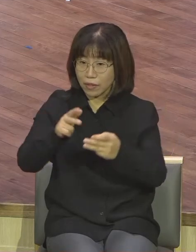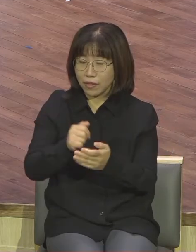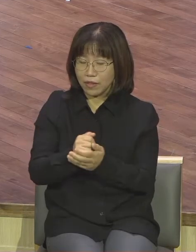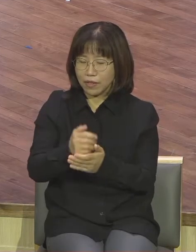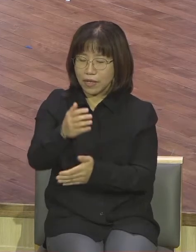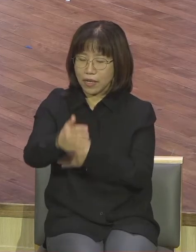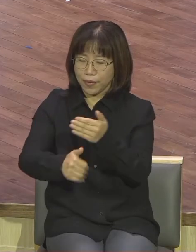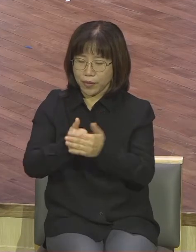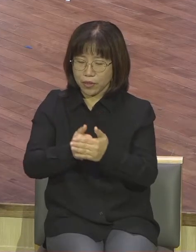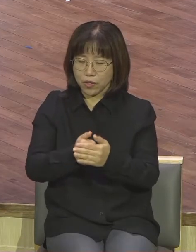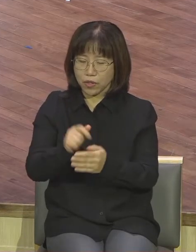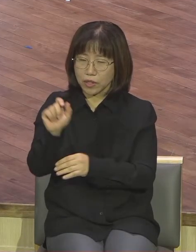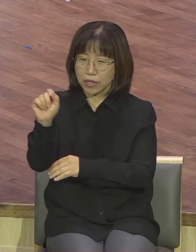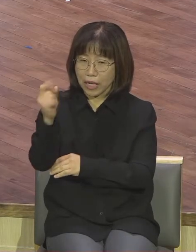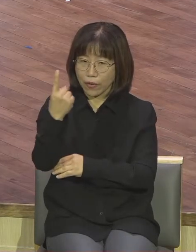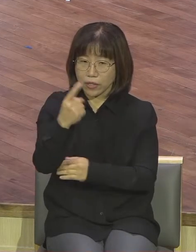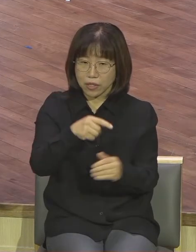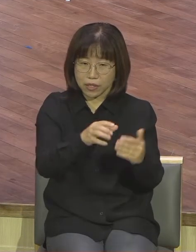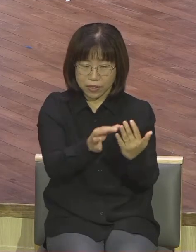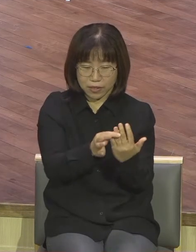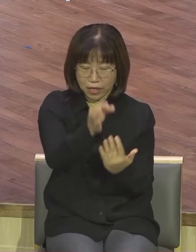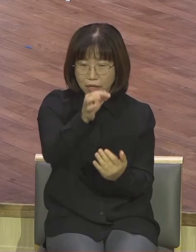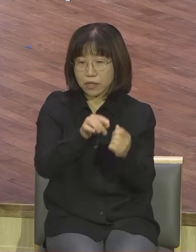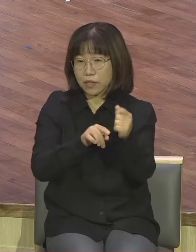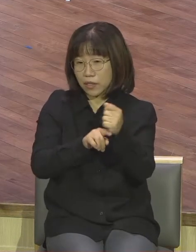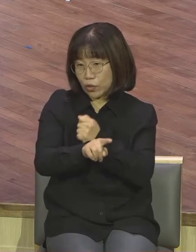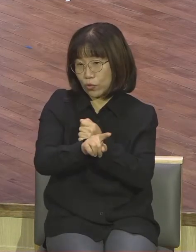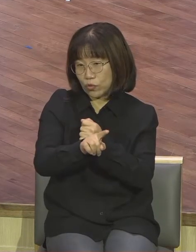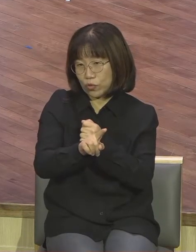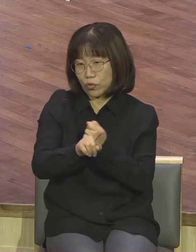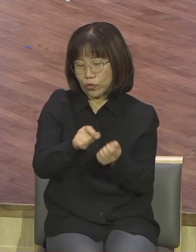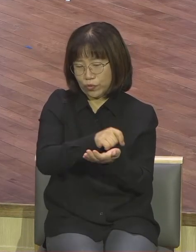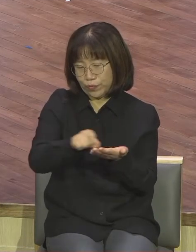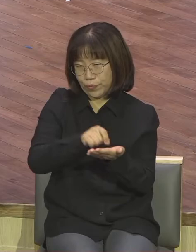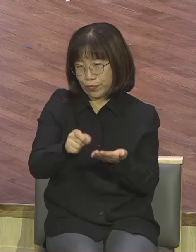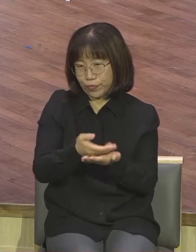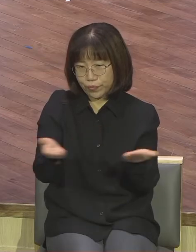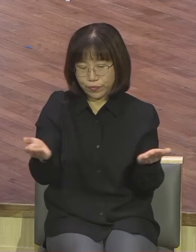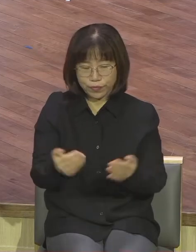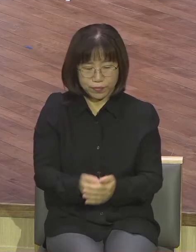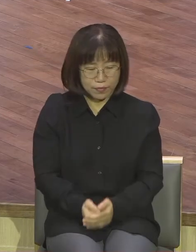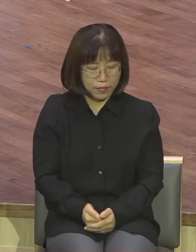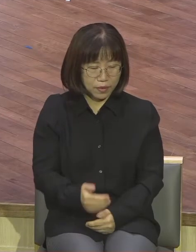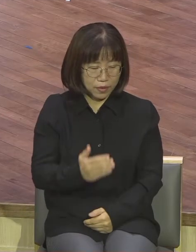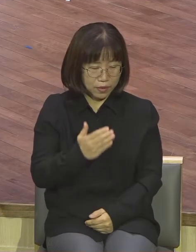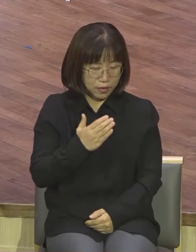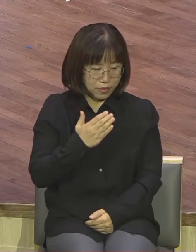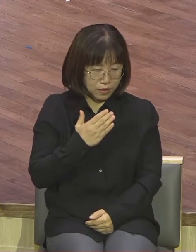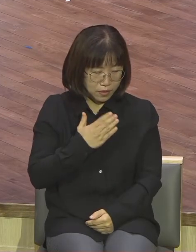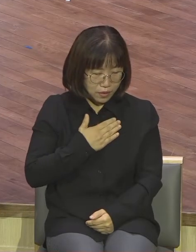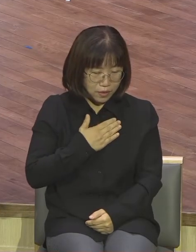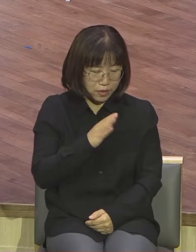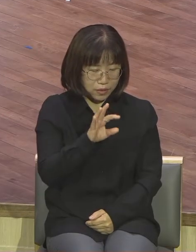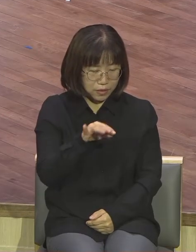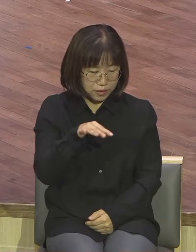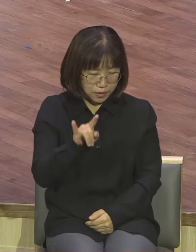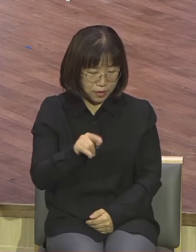택하신 이유에 대해서 말씀하고 있어요 내가 이 세의 아들